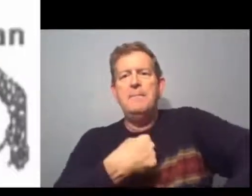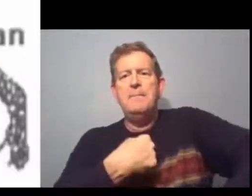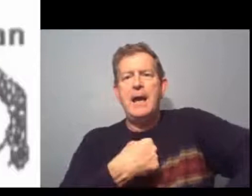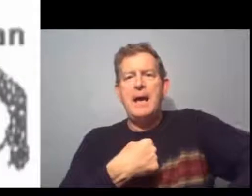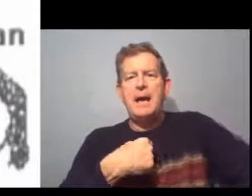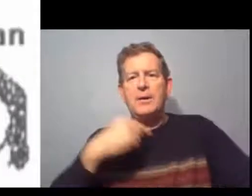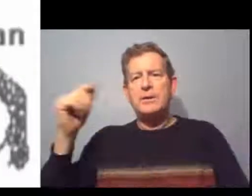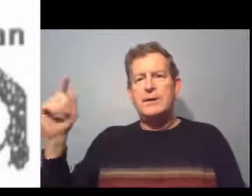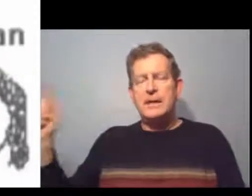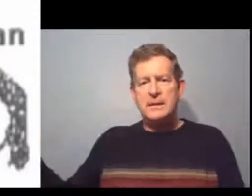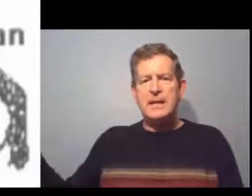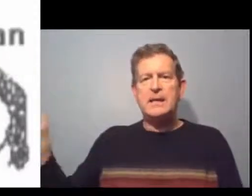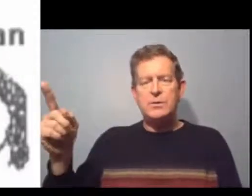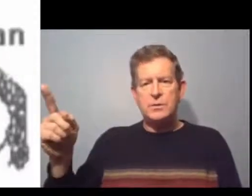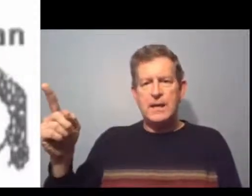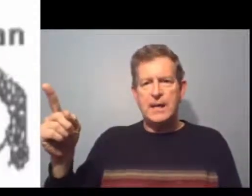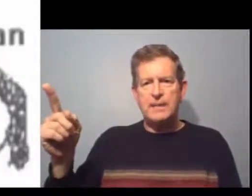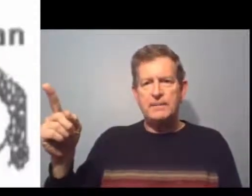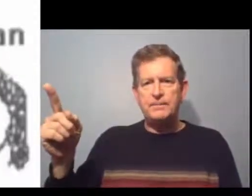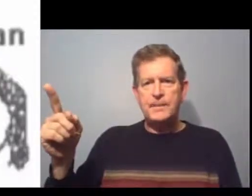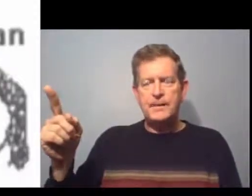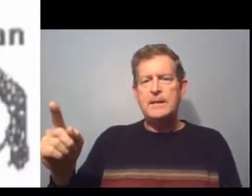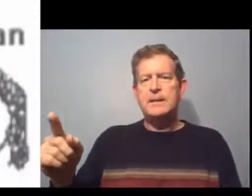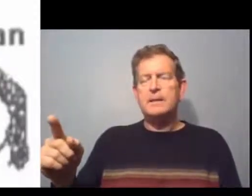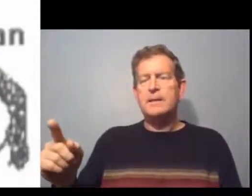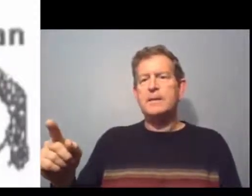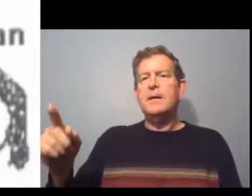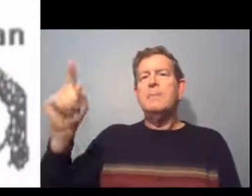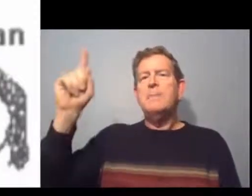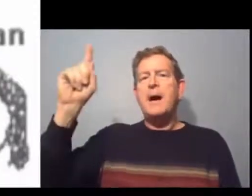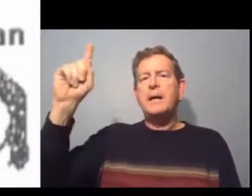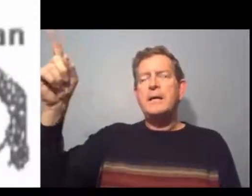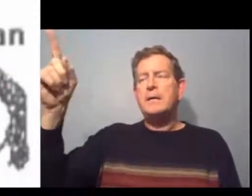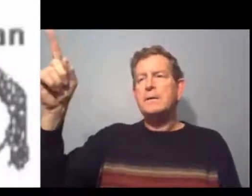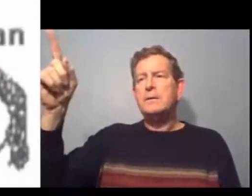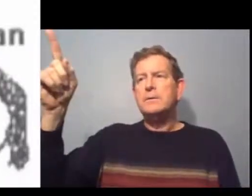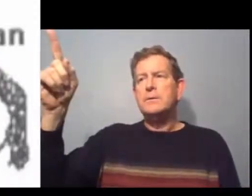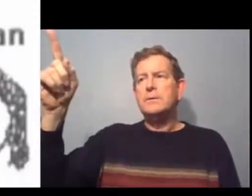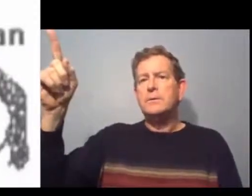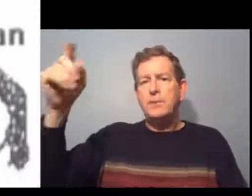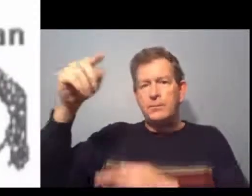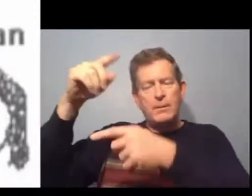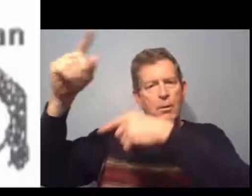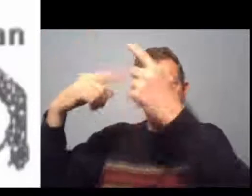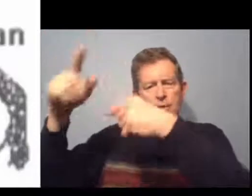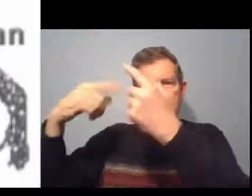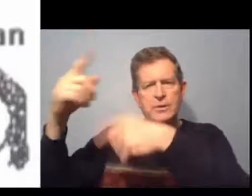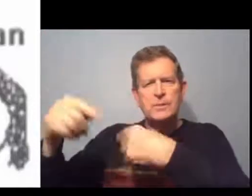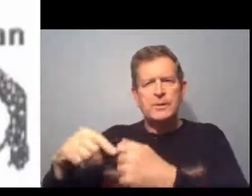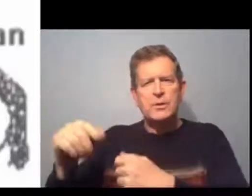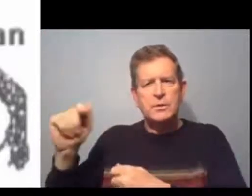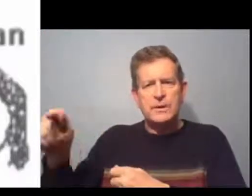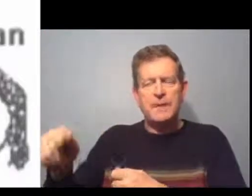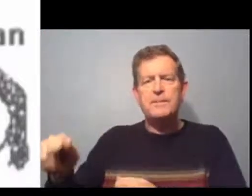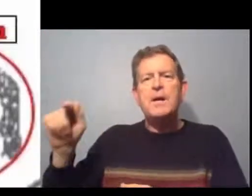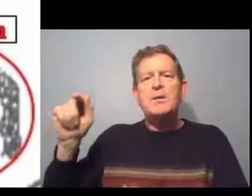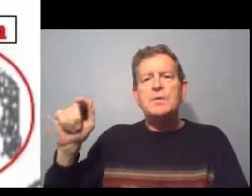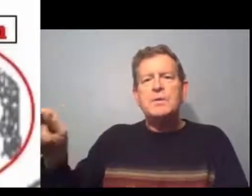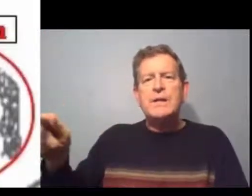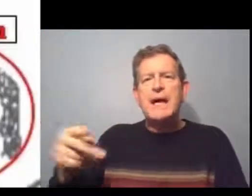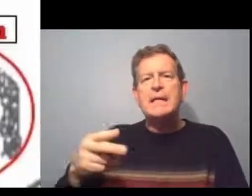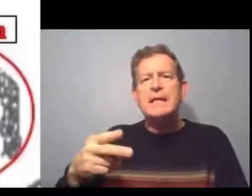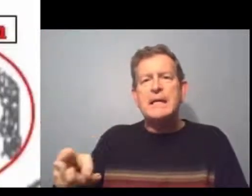est la mère d'Eddie et de Suzanne. Marie, on va choisir maintenant Suzanne.